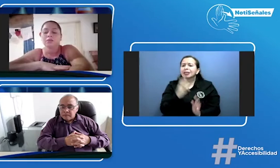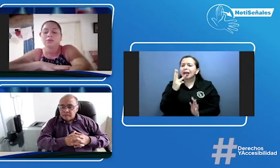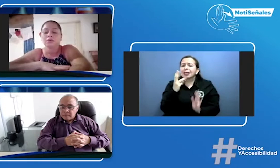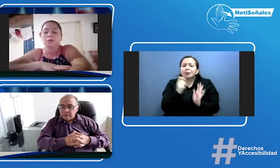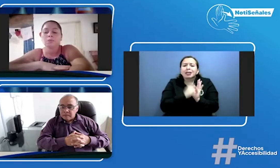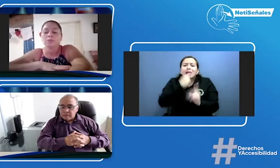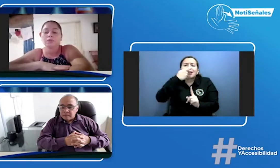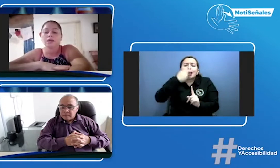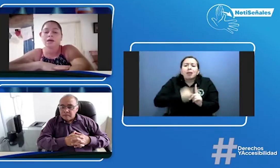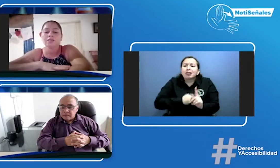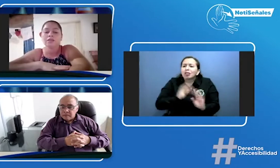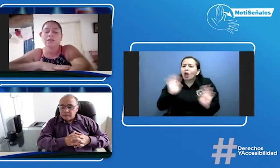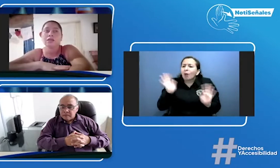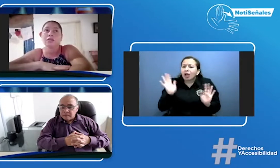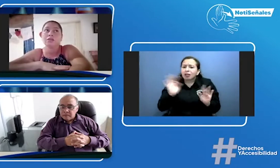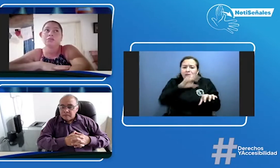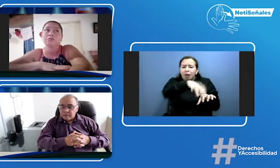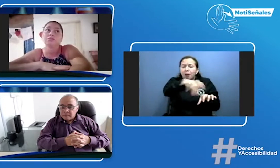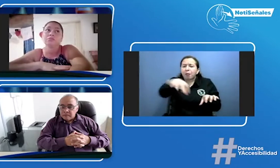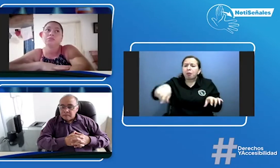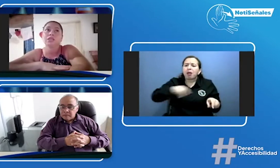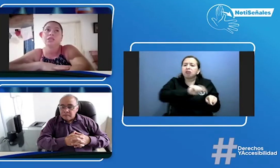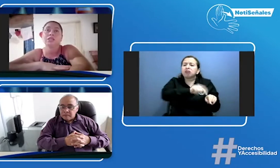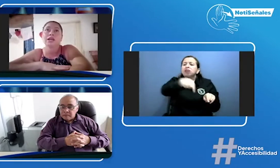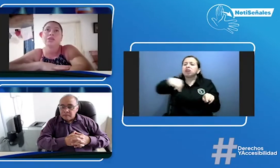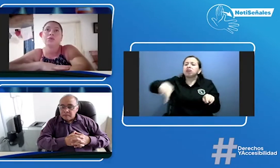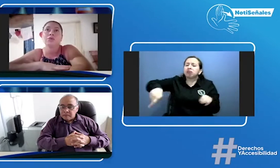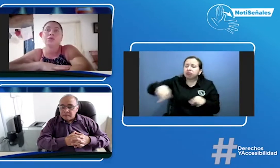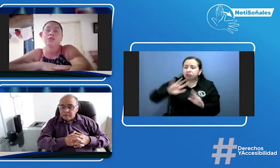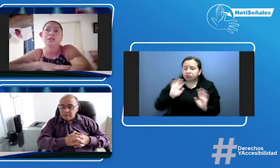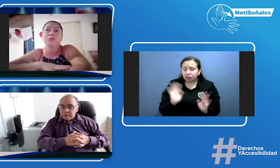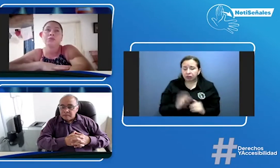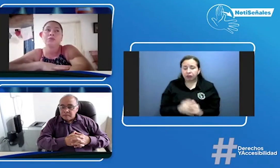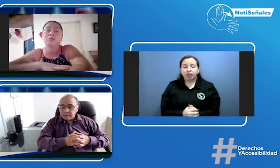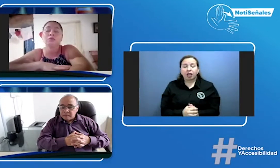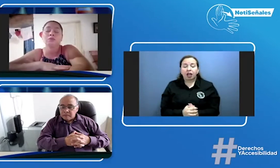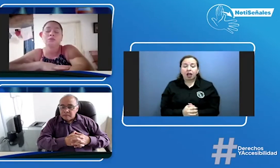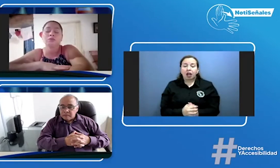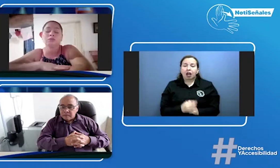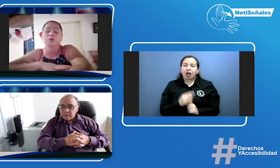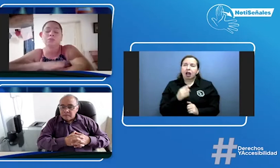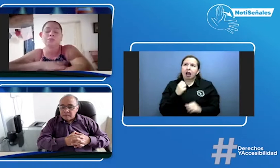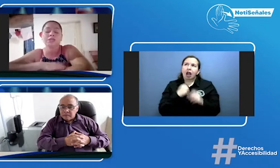hace el año en el año 2019